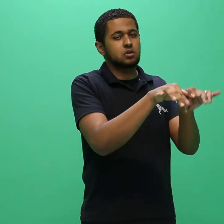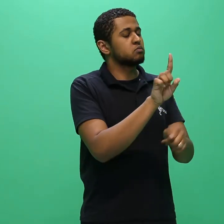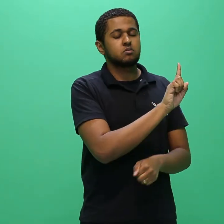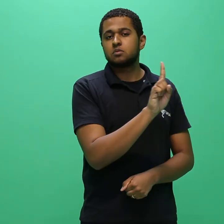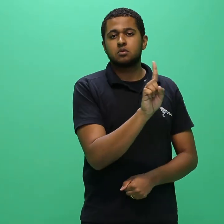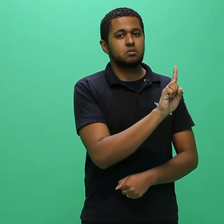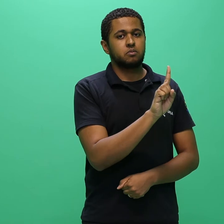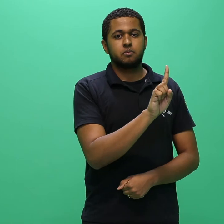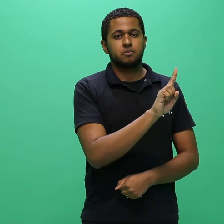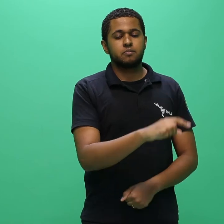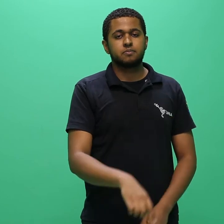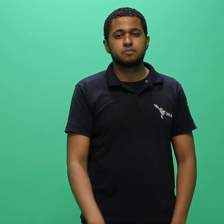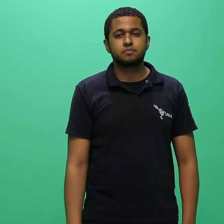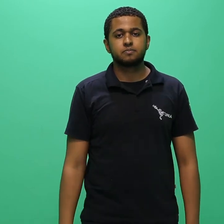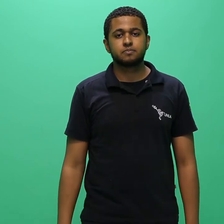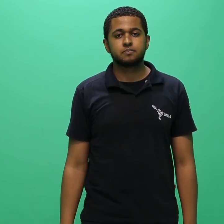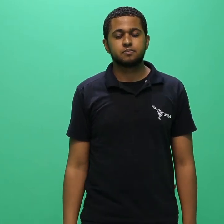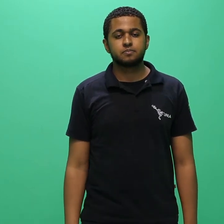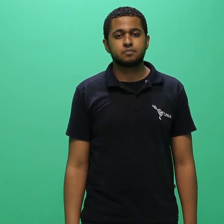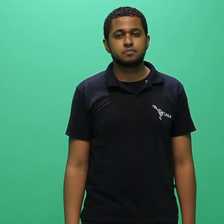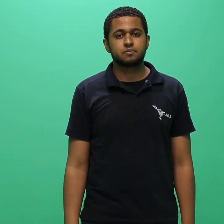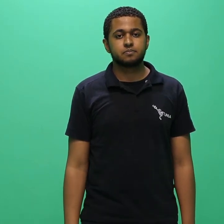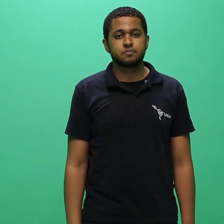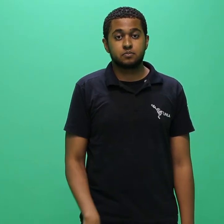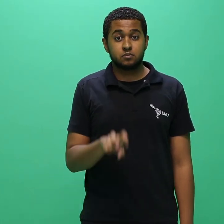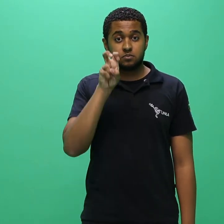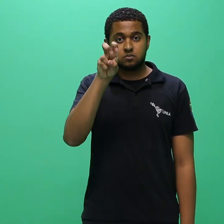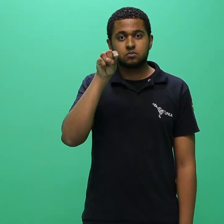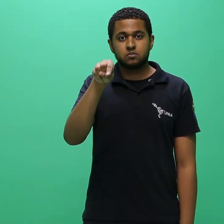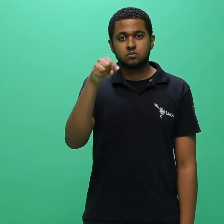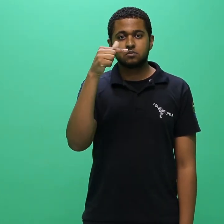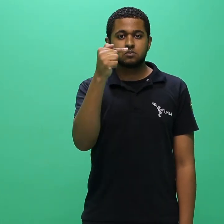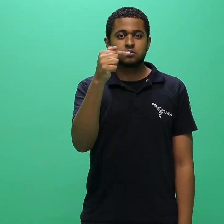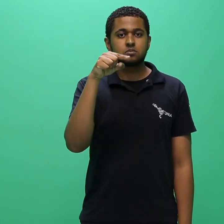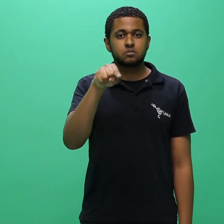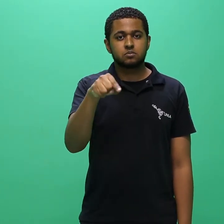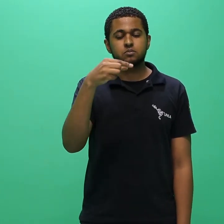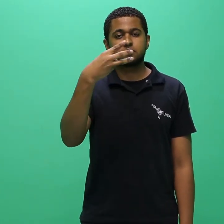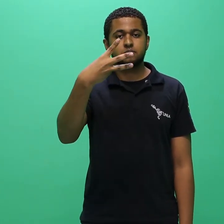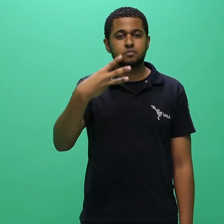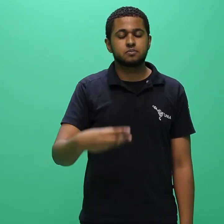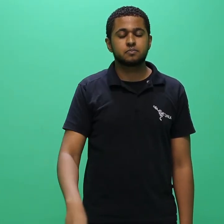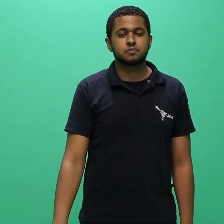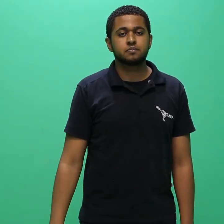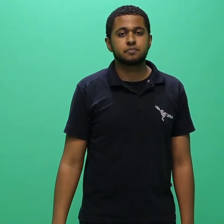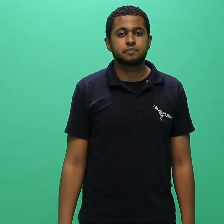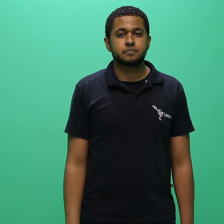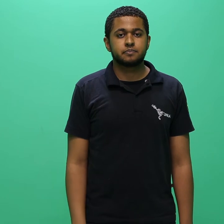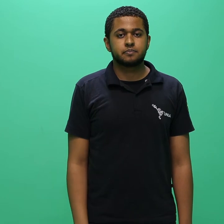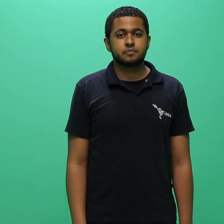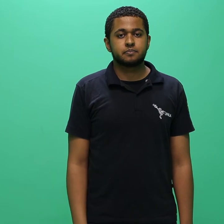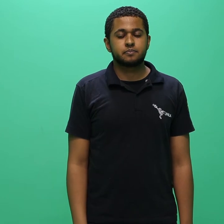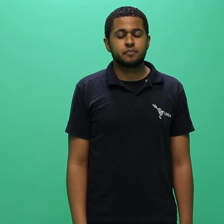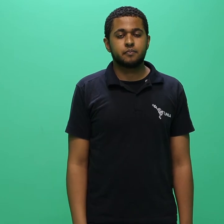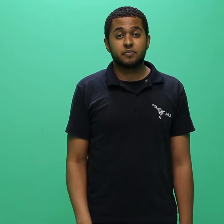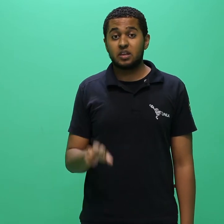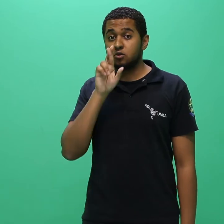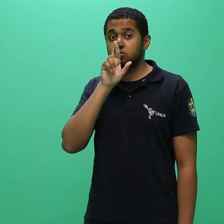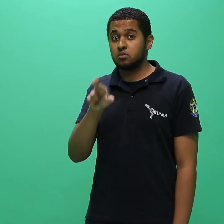5.7.3. O resultado preliminar será divulgado na data provável de